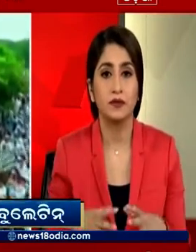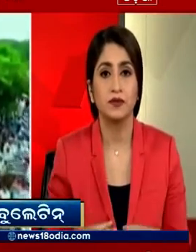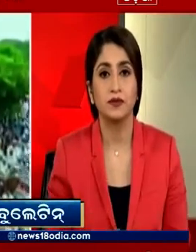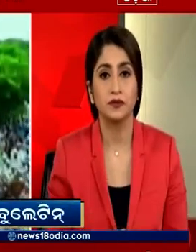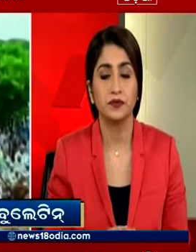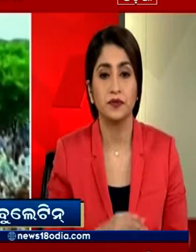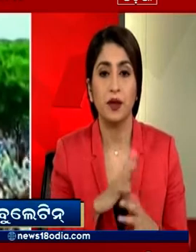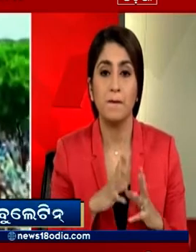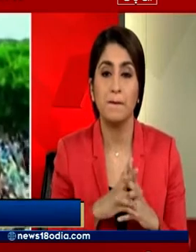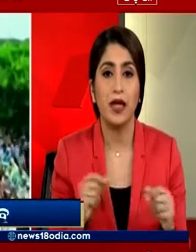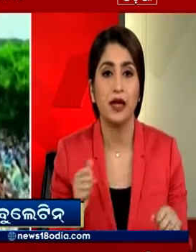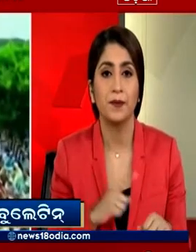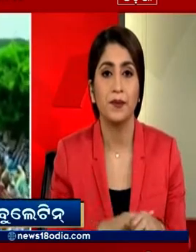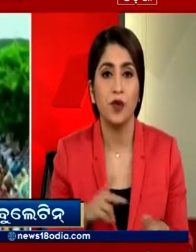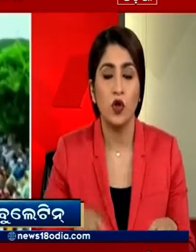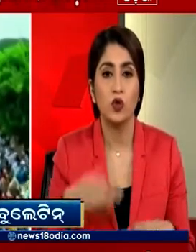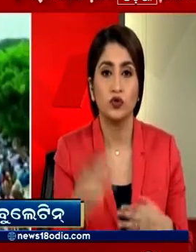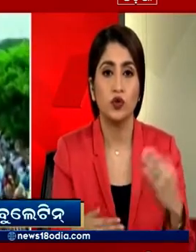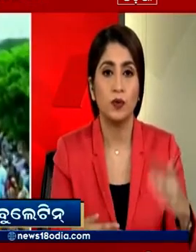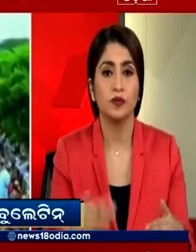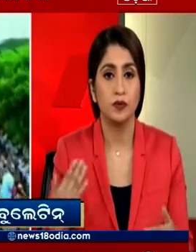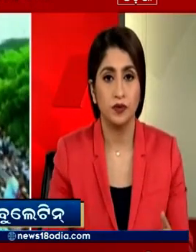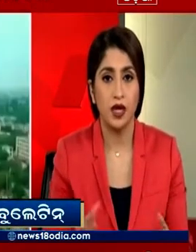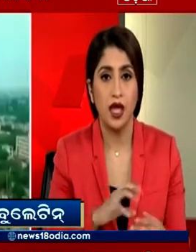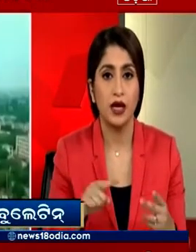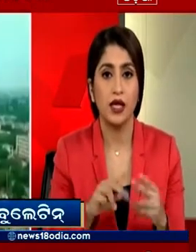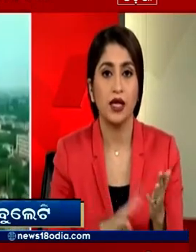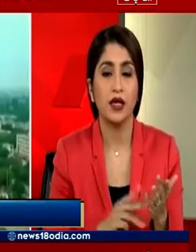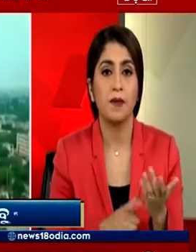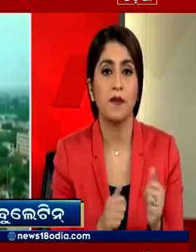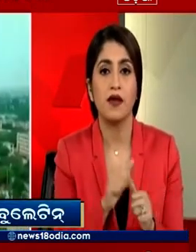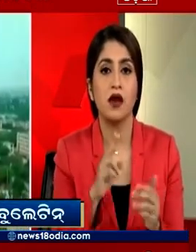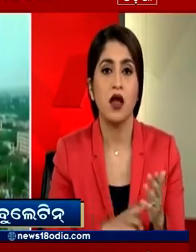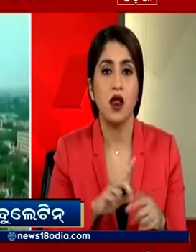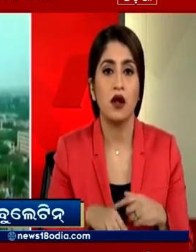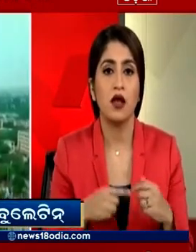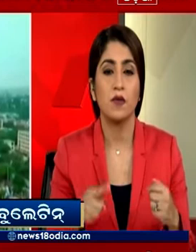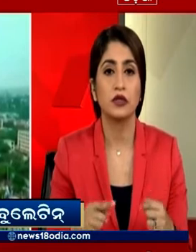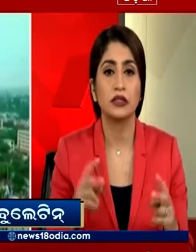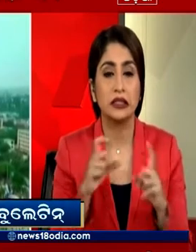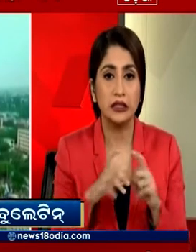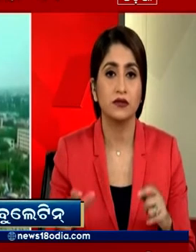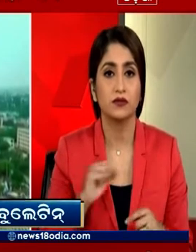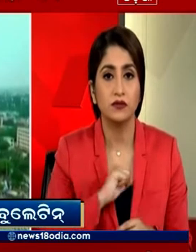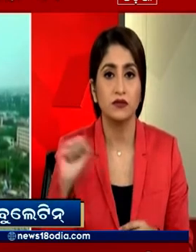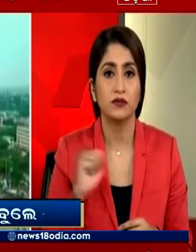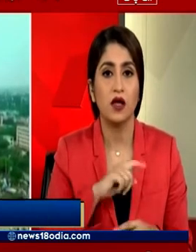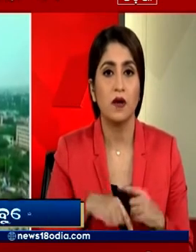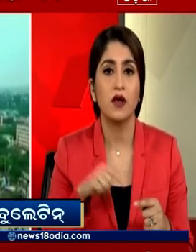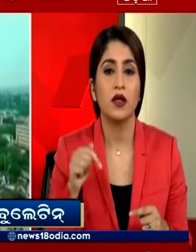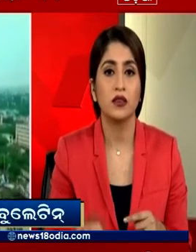हजारों लोगों ने रास्नों को जाम कर दिया और इमरान सरकार के खिलाफ जोरदार प्रदशन किया इस दोरान वहां हर